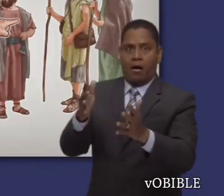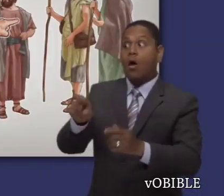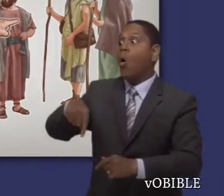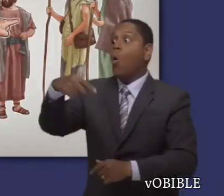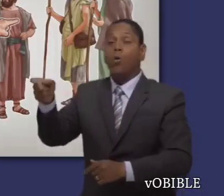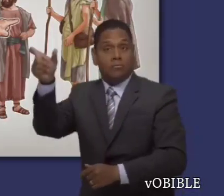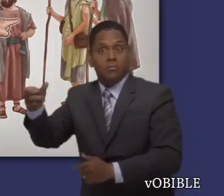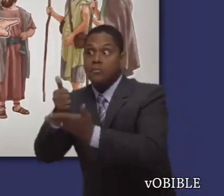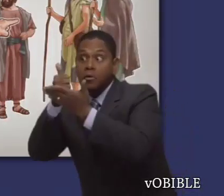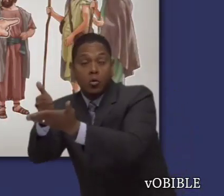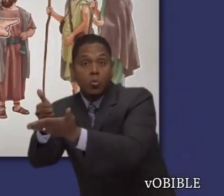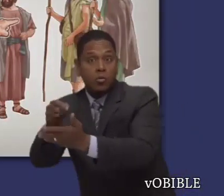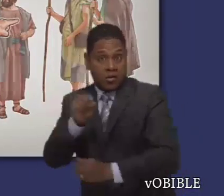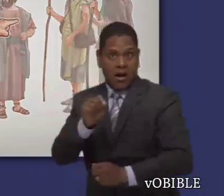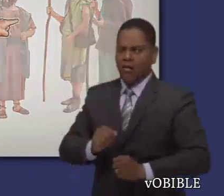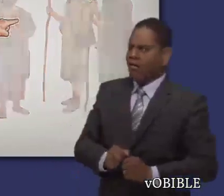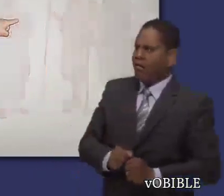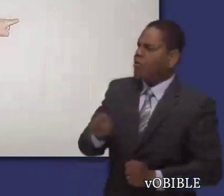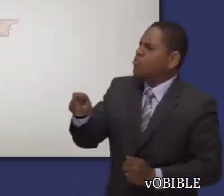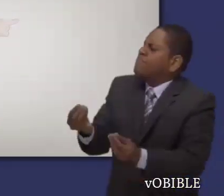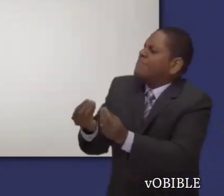y quería echarlos de la congregación.